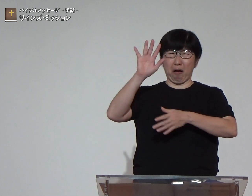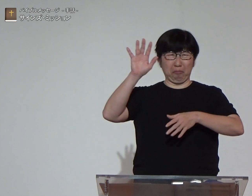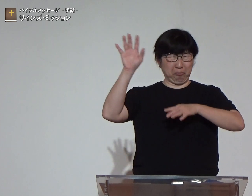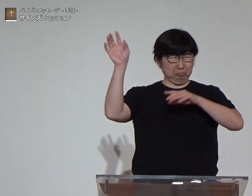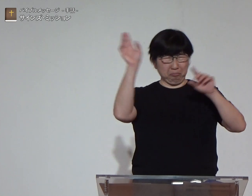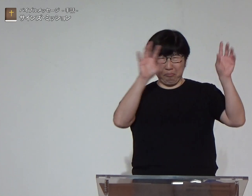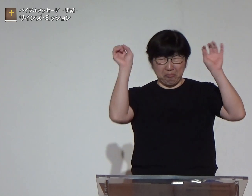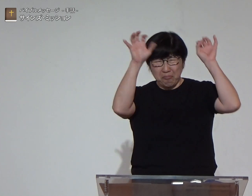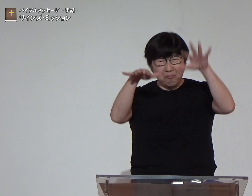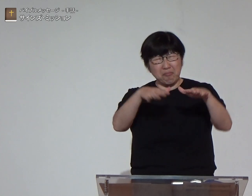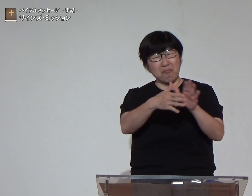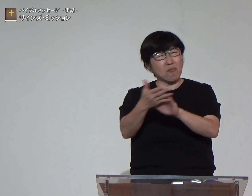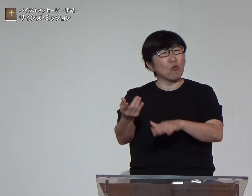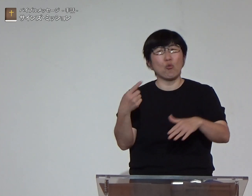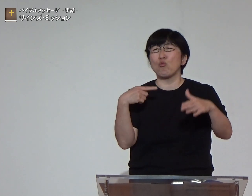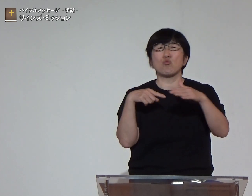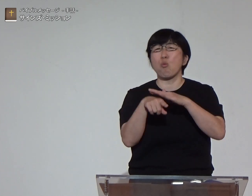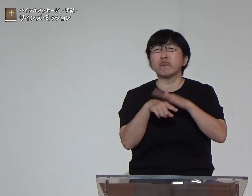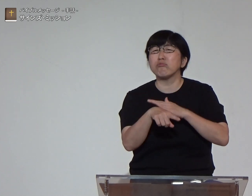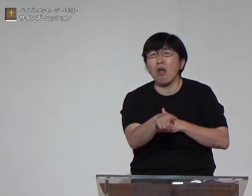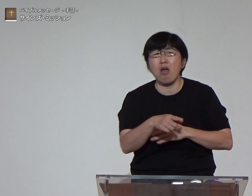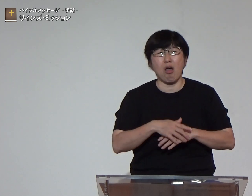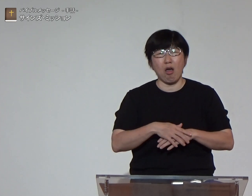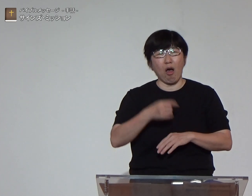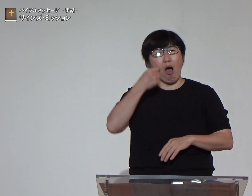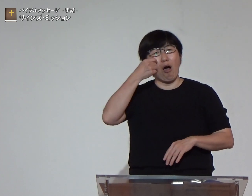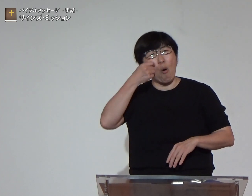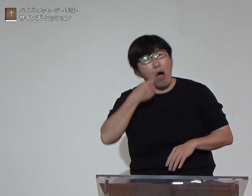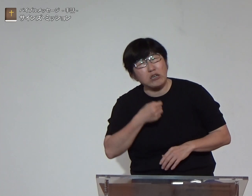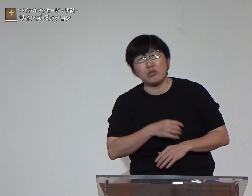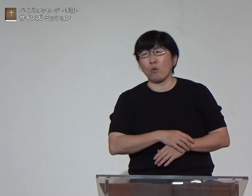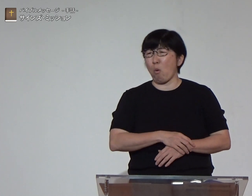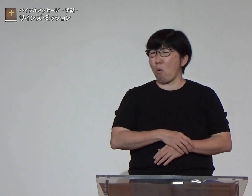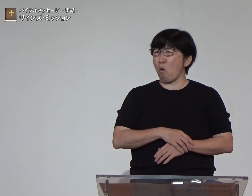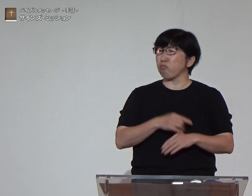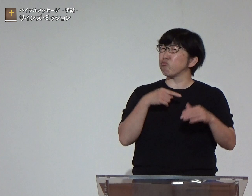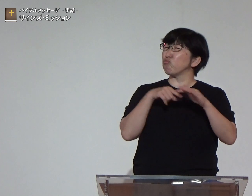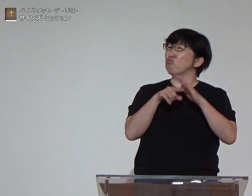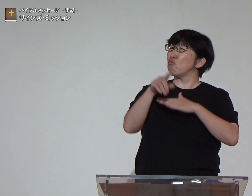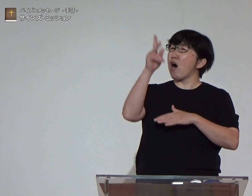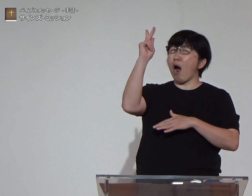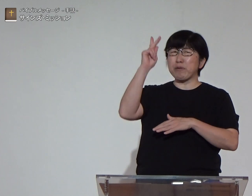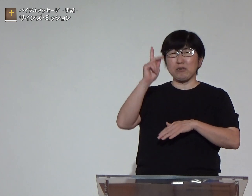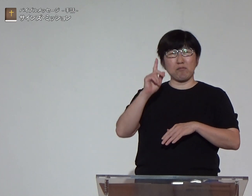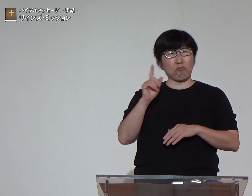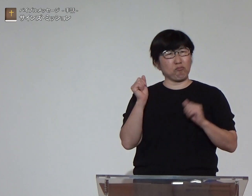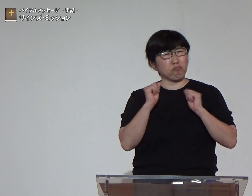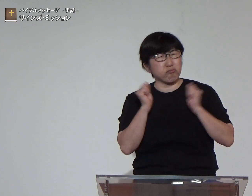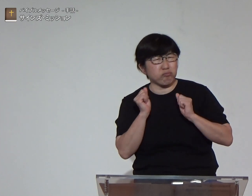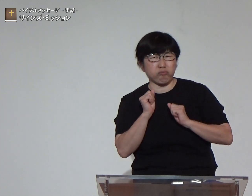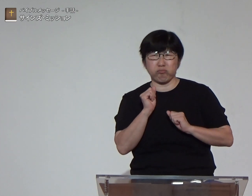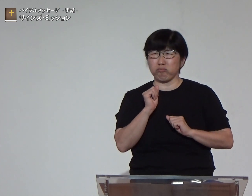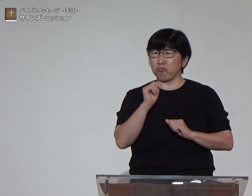大噴火に巻き込まれて死んでしまうなんてどうしてなのかわいそう怖い